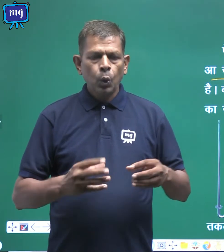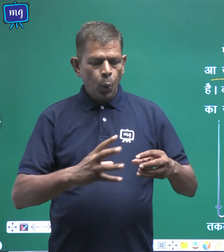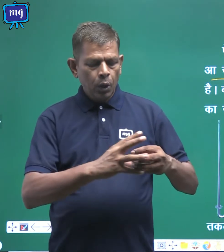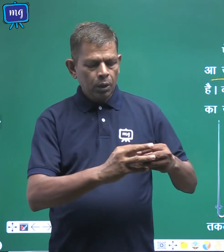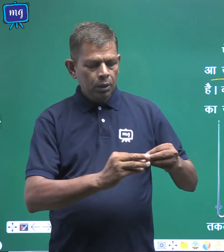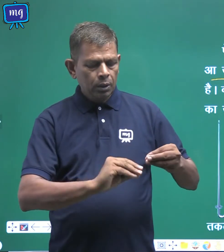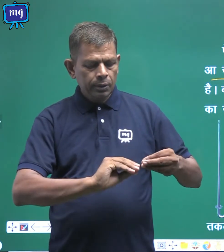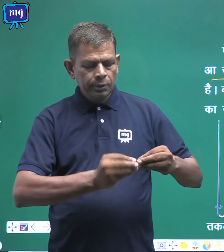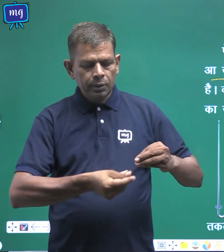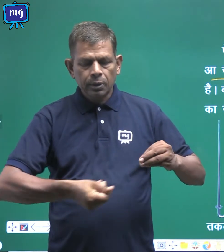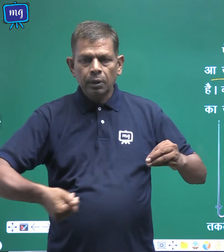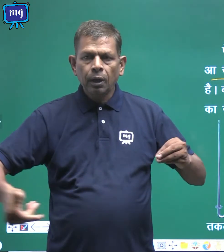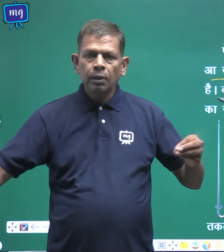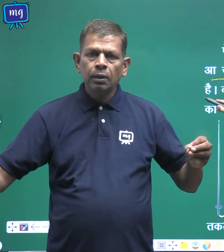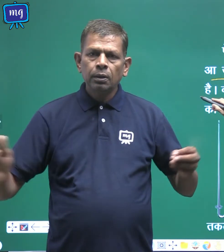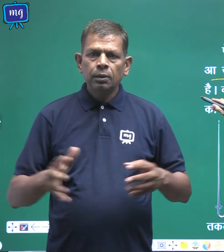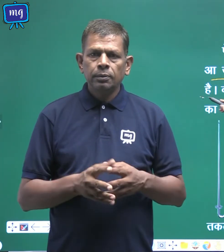तागा बन जाता है